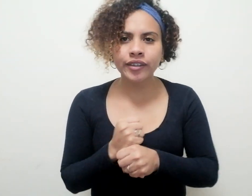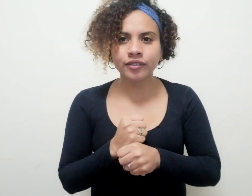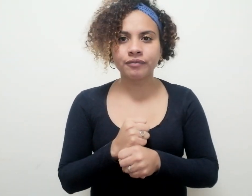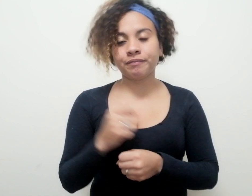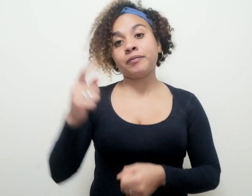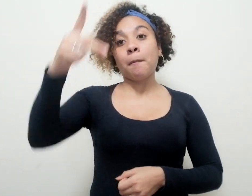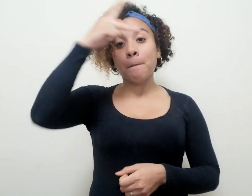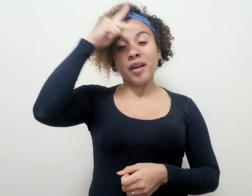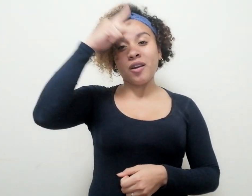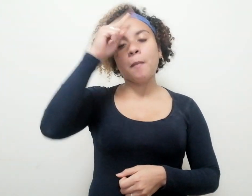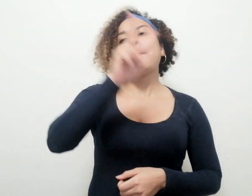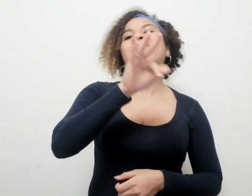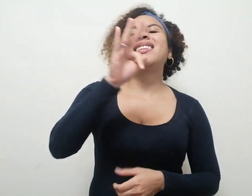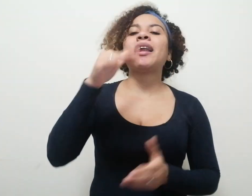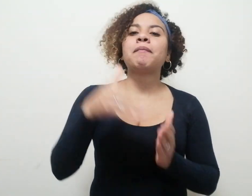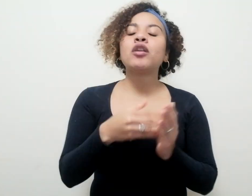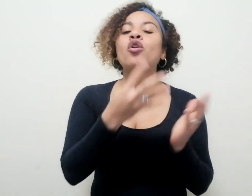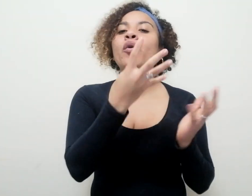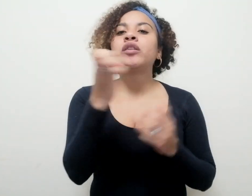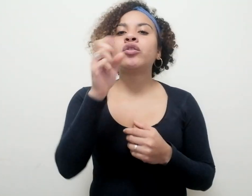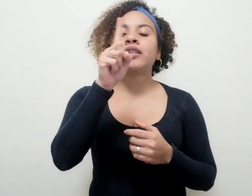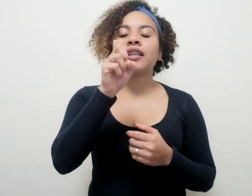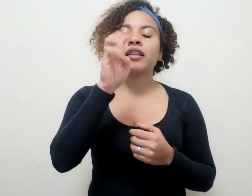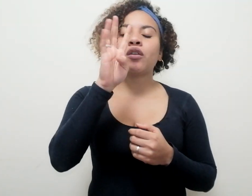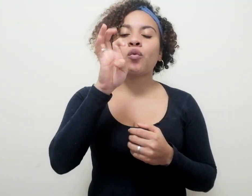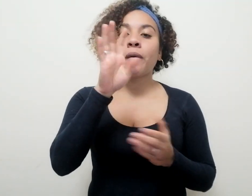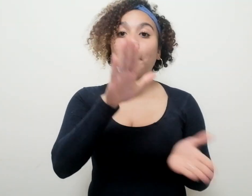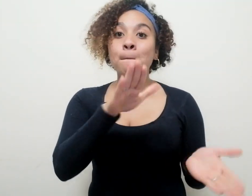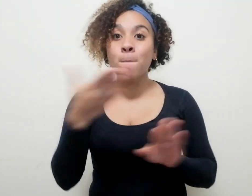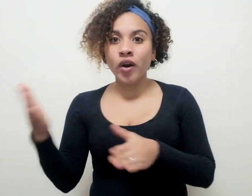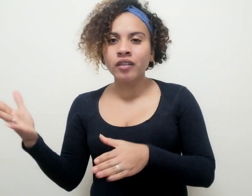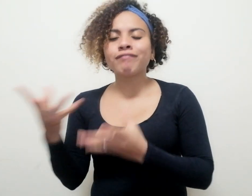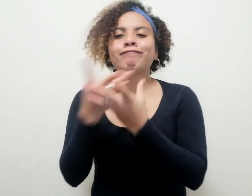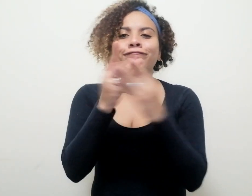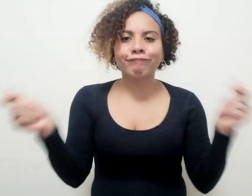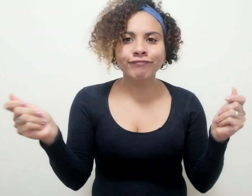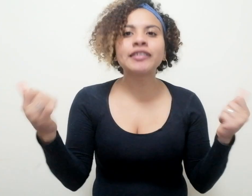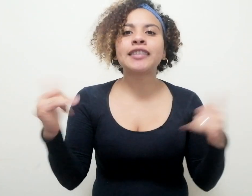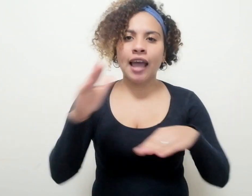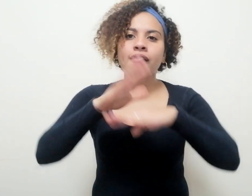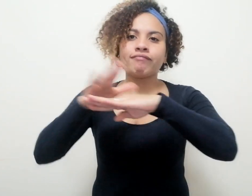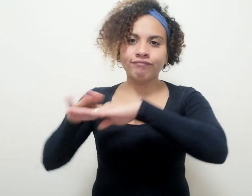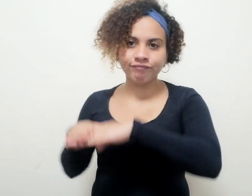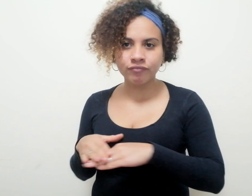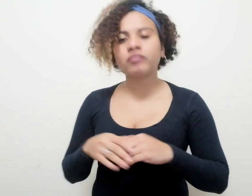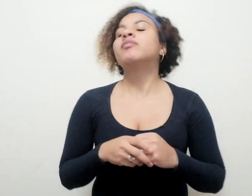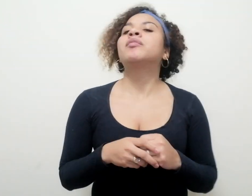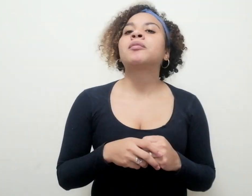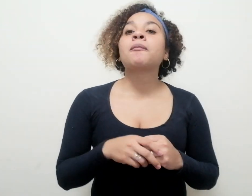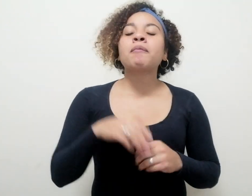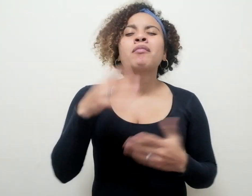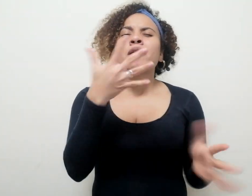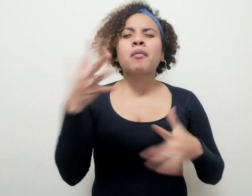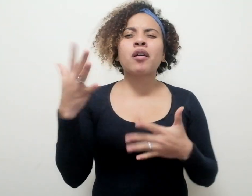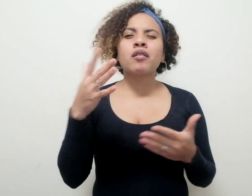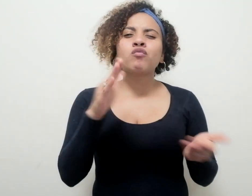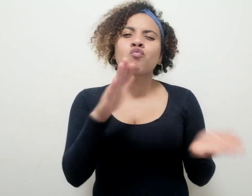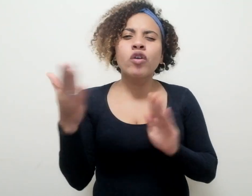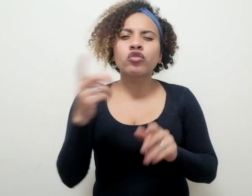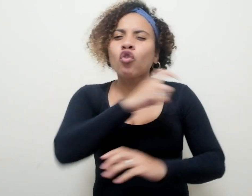que, tal vez,